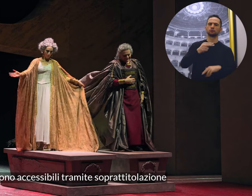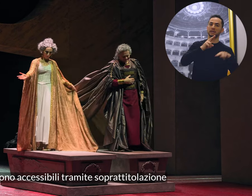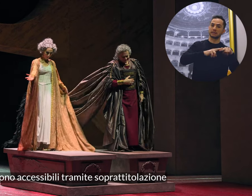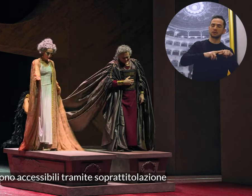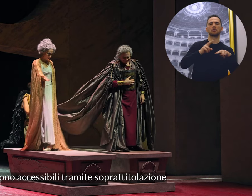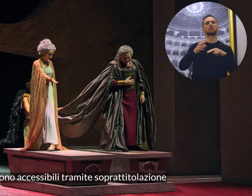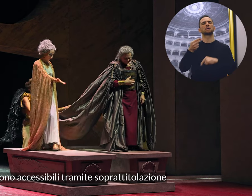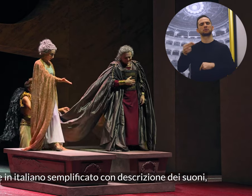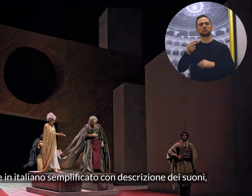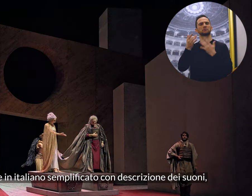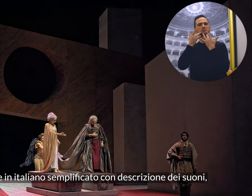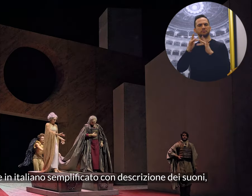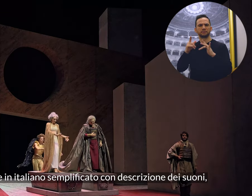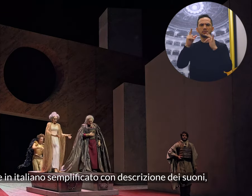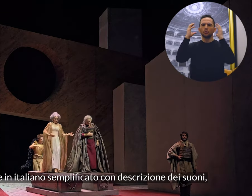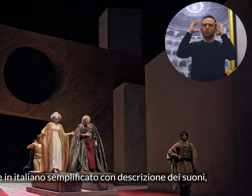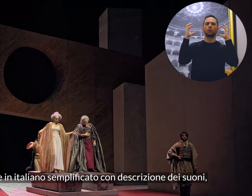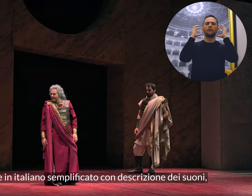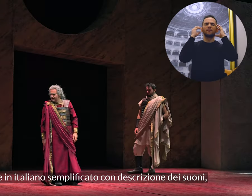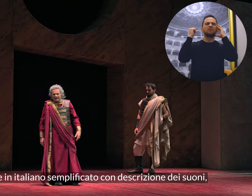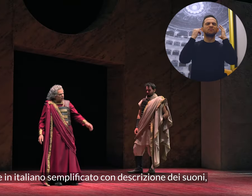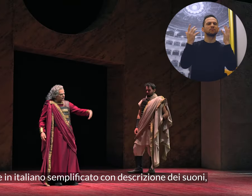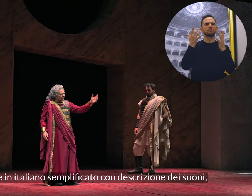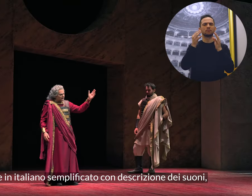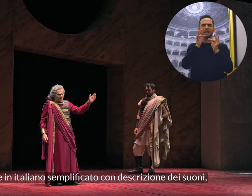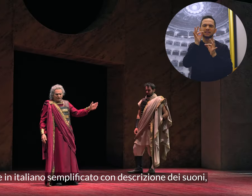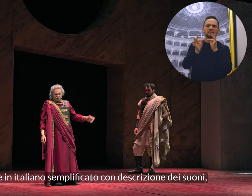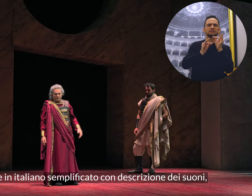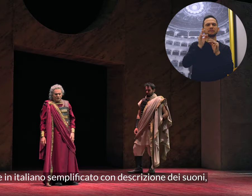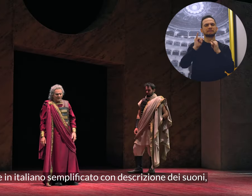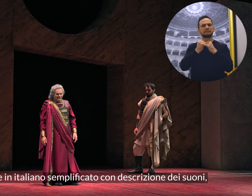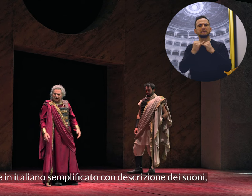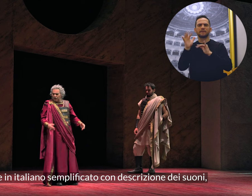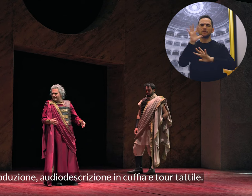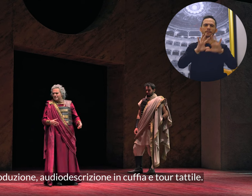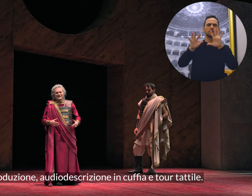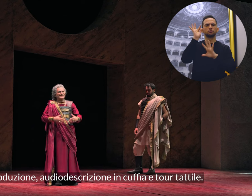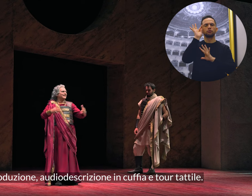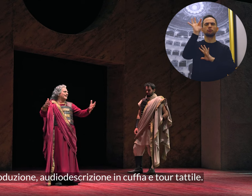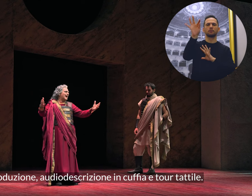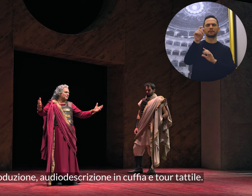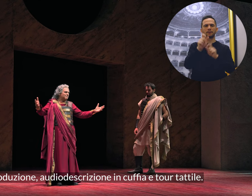titolazione in italiano e in italiano semplificato con descrizione dei suoni, audio introduzione,